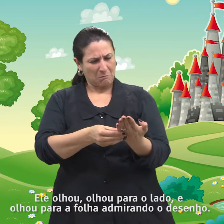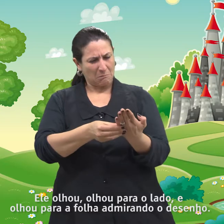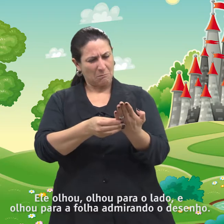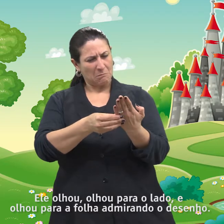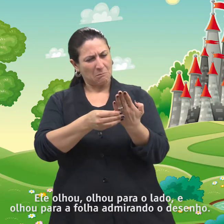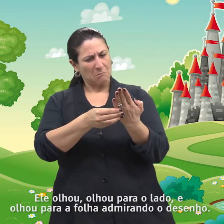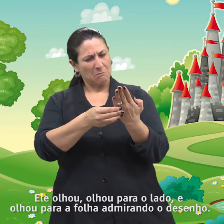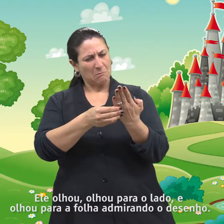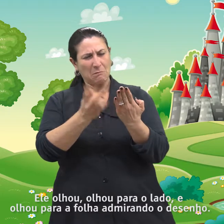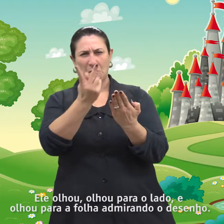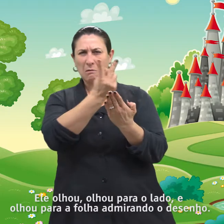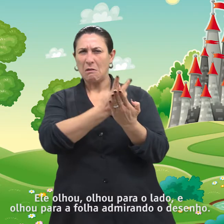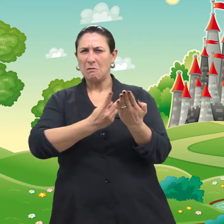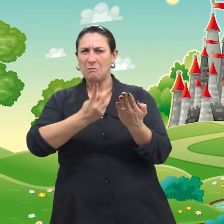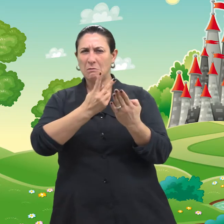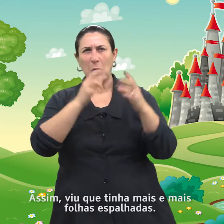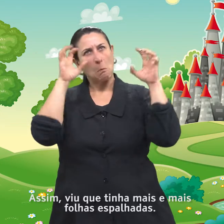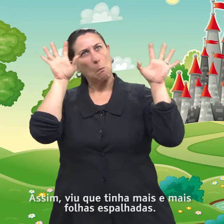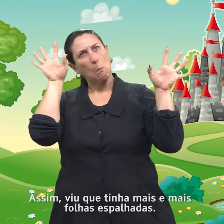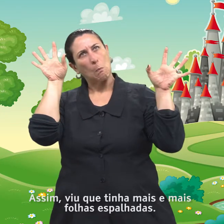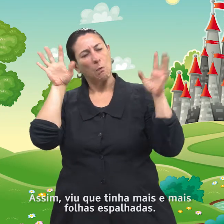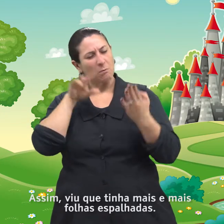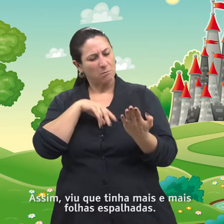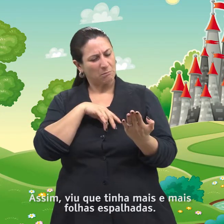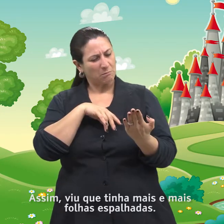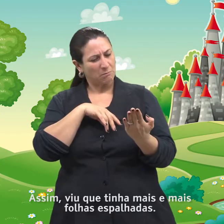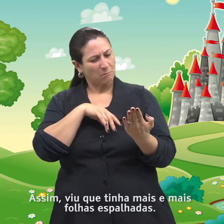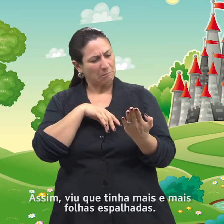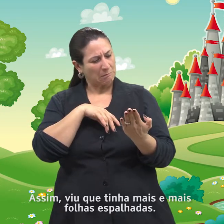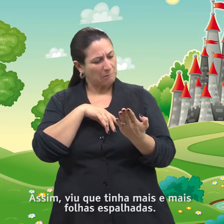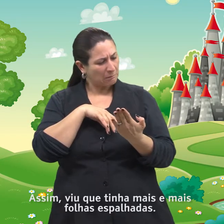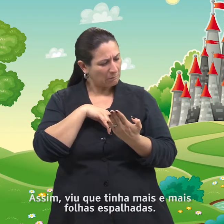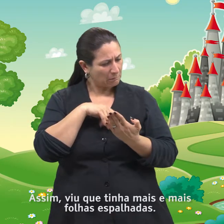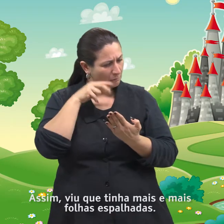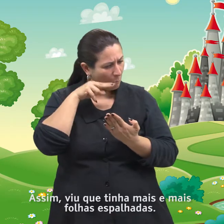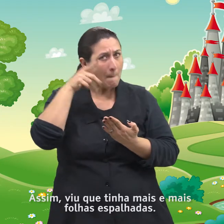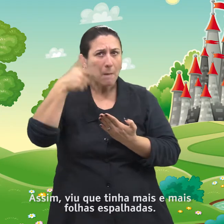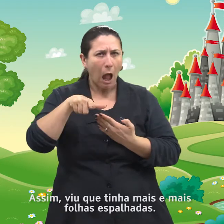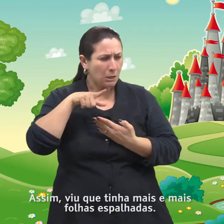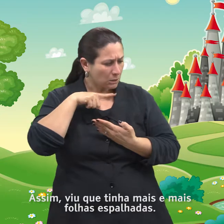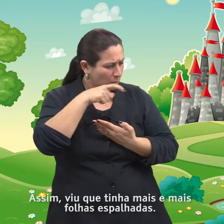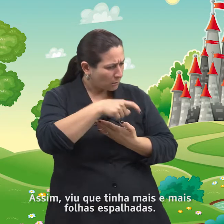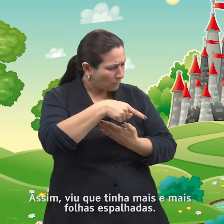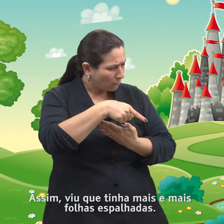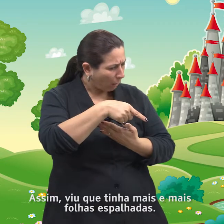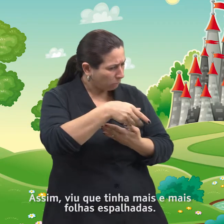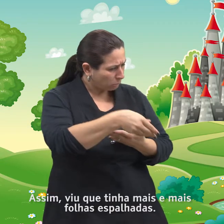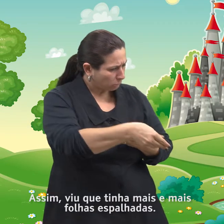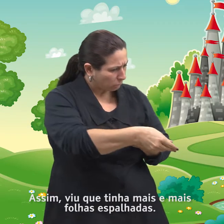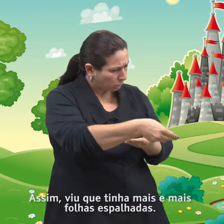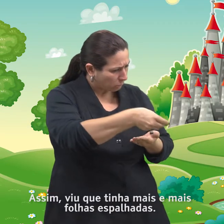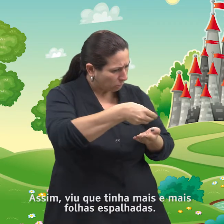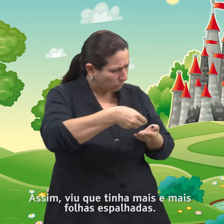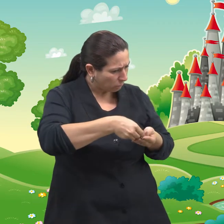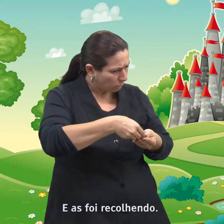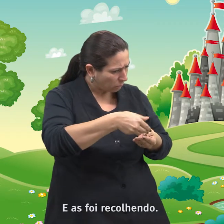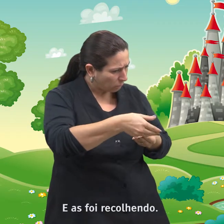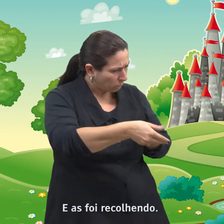admirando o desenho. Assim, viu que tinha mais e mais folhas espalhadas e as foi